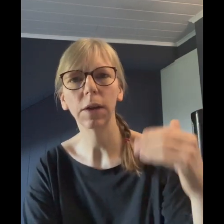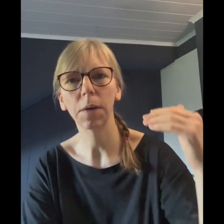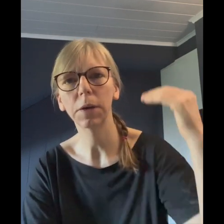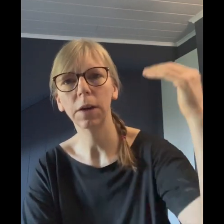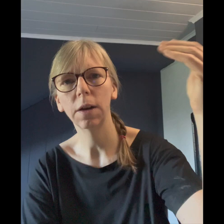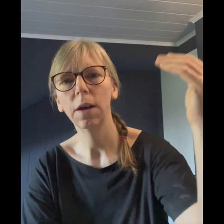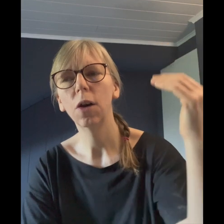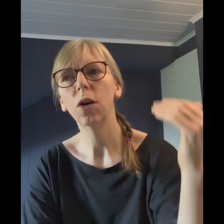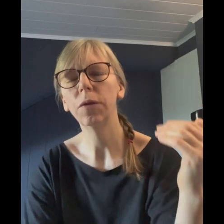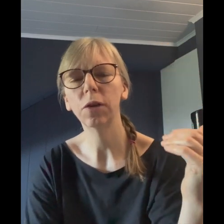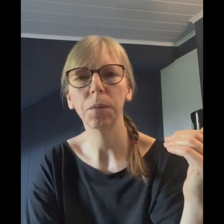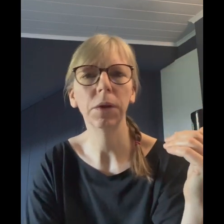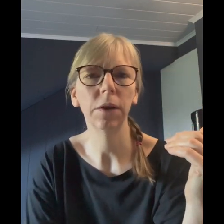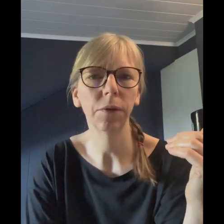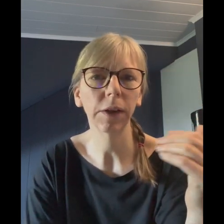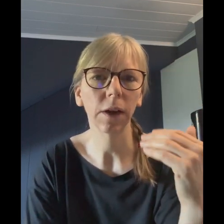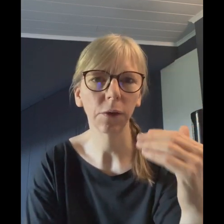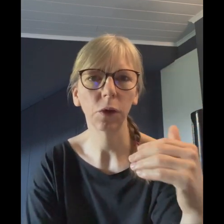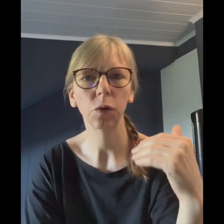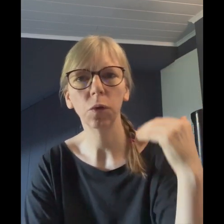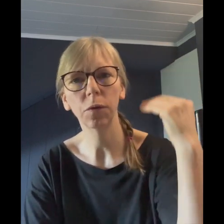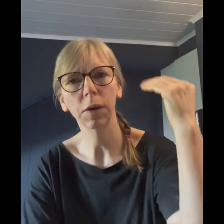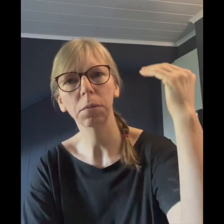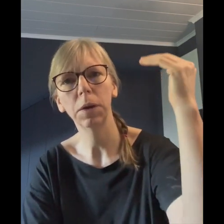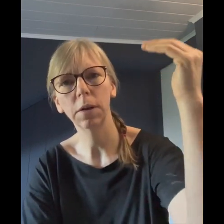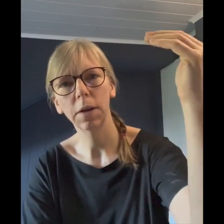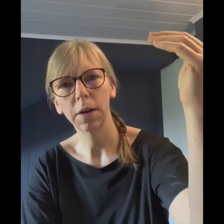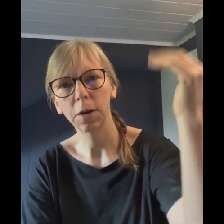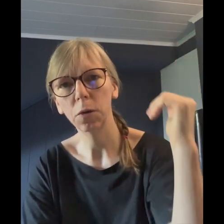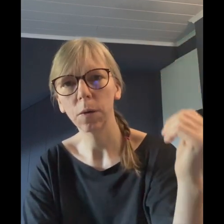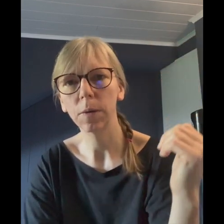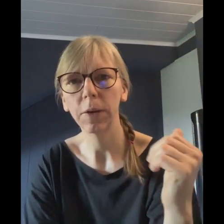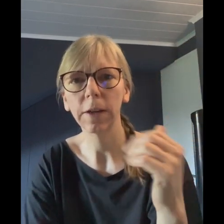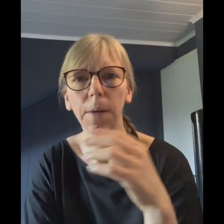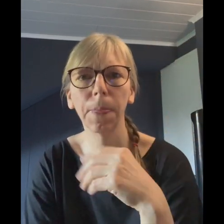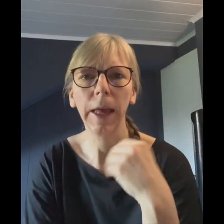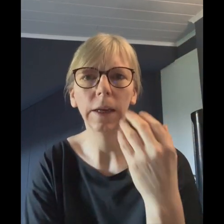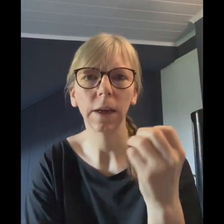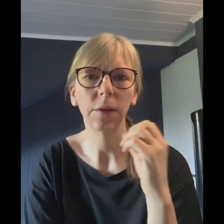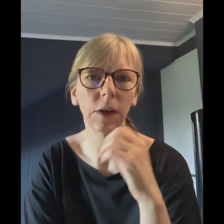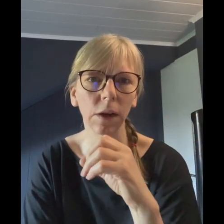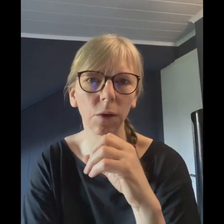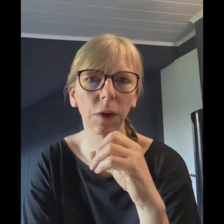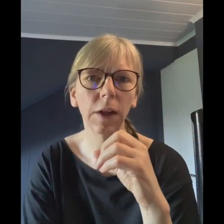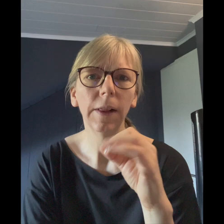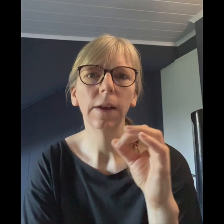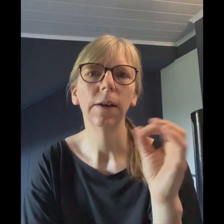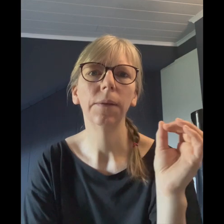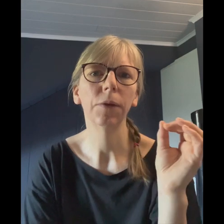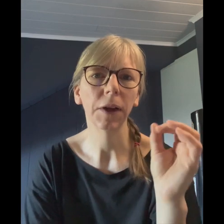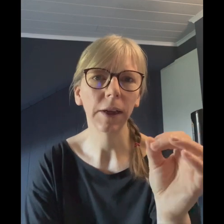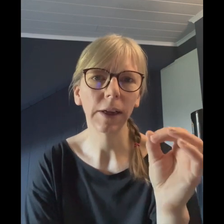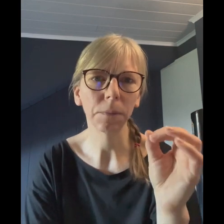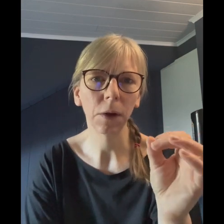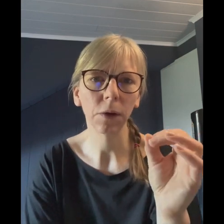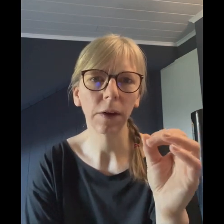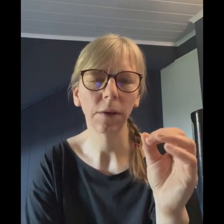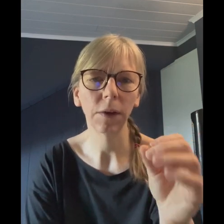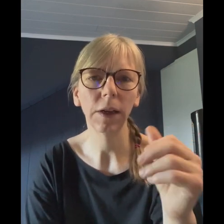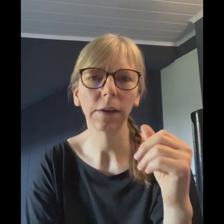habe ich den häufig doppelten Effekt, also Jojo-Effekt mit erhöhtem Gewicht, hinterher wieder drauf. Von daher geht man heute den Weg, das